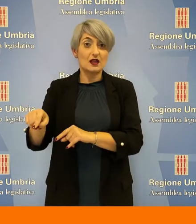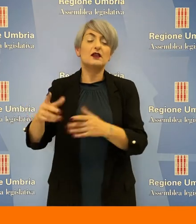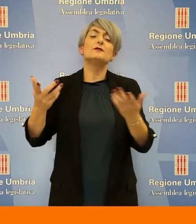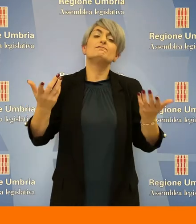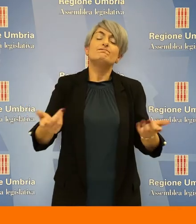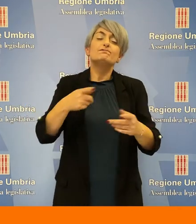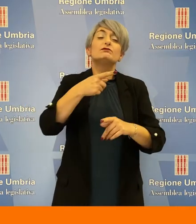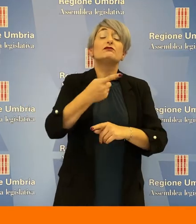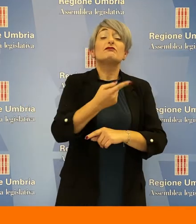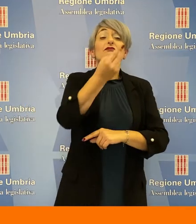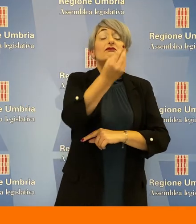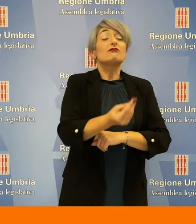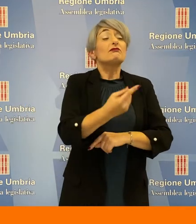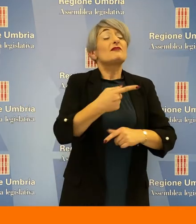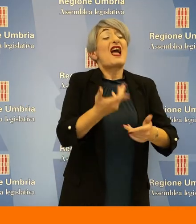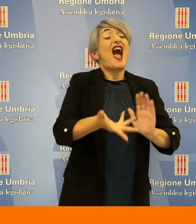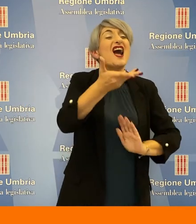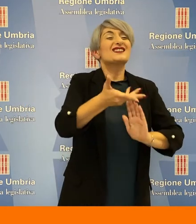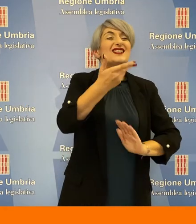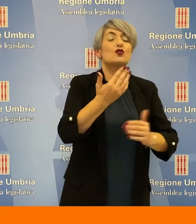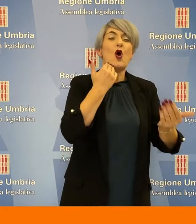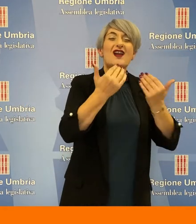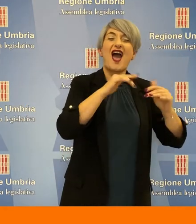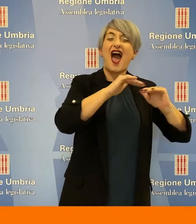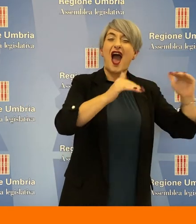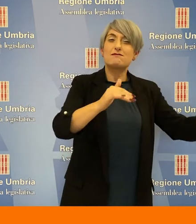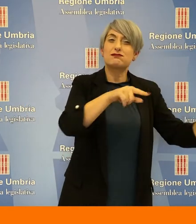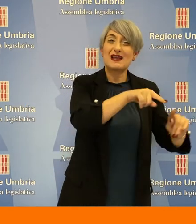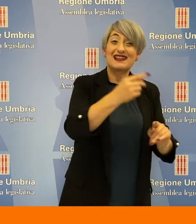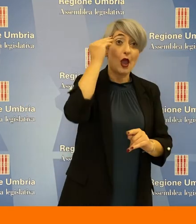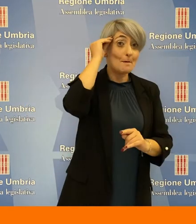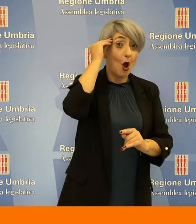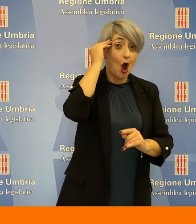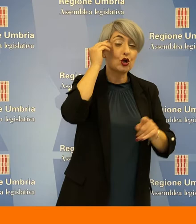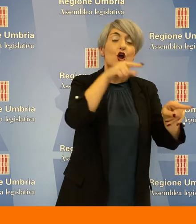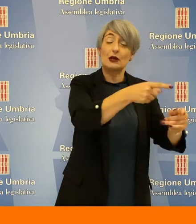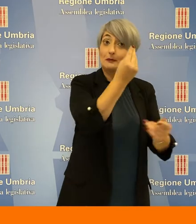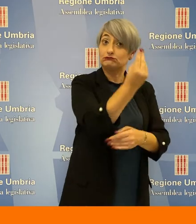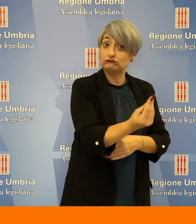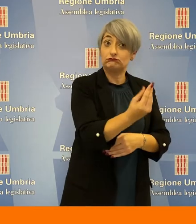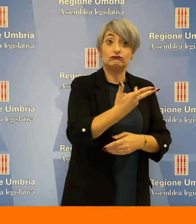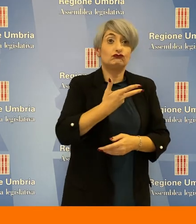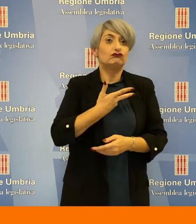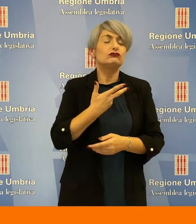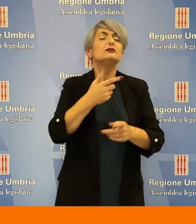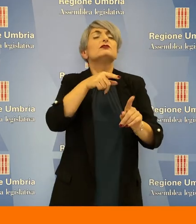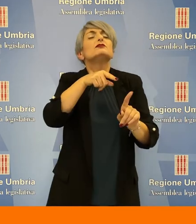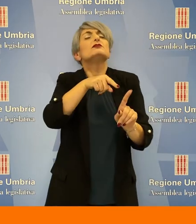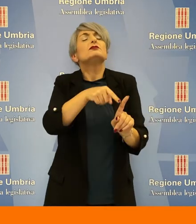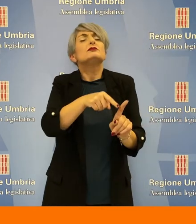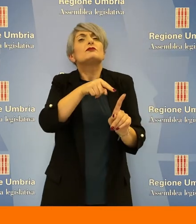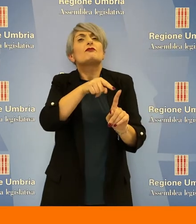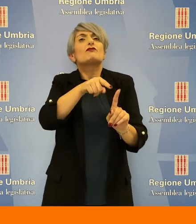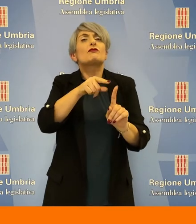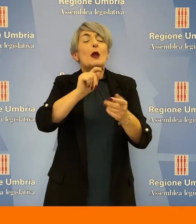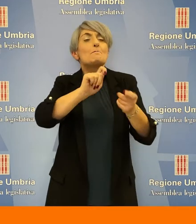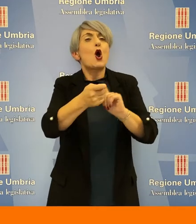aree inquinate. Come ha spiegato lo stesso assessore regionale all'ambiente Roberto Murroni presente alla riunione, la modifica in questione